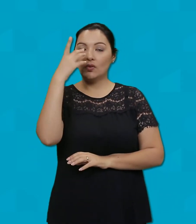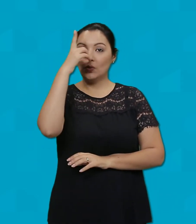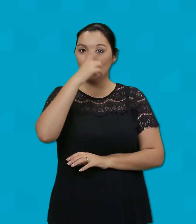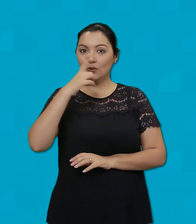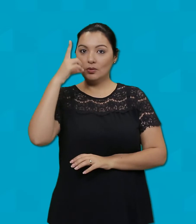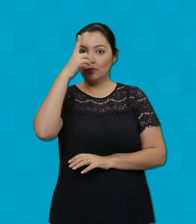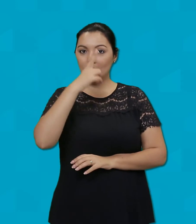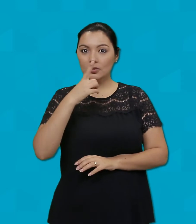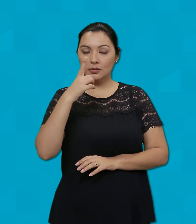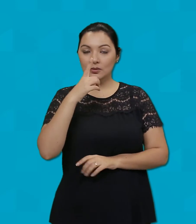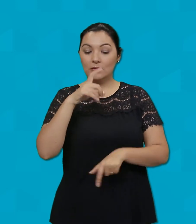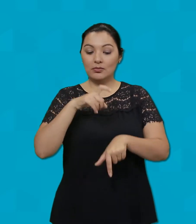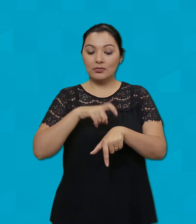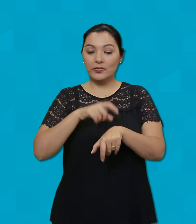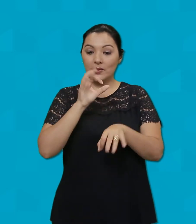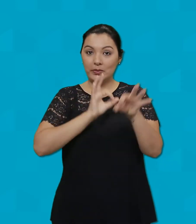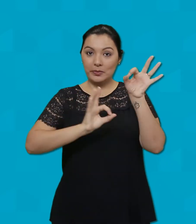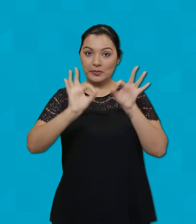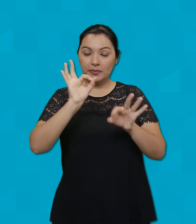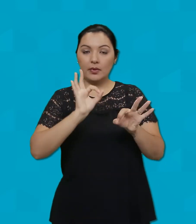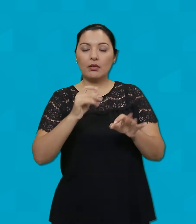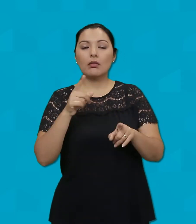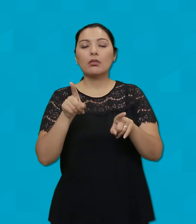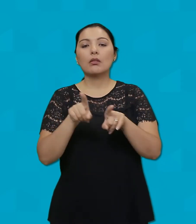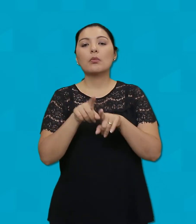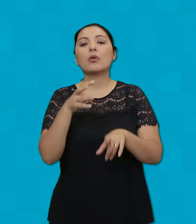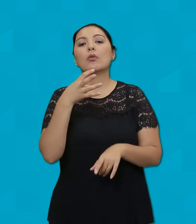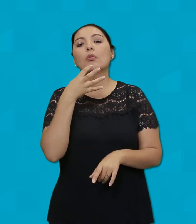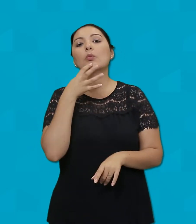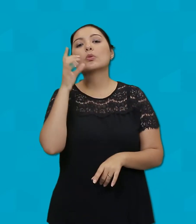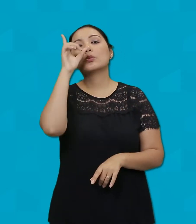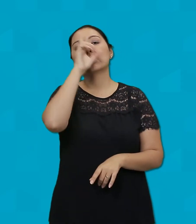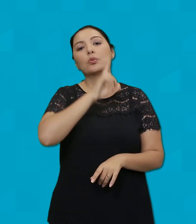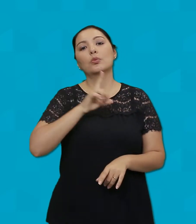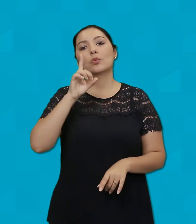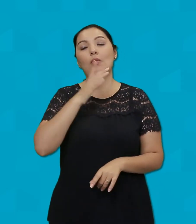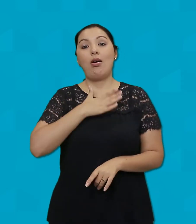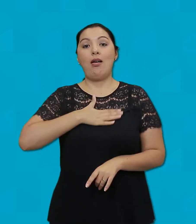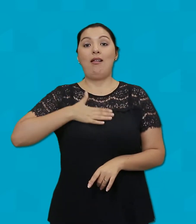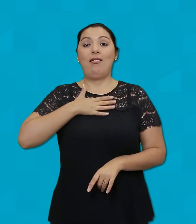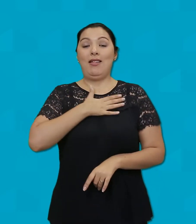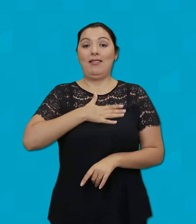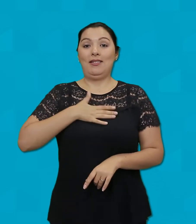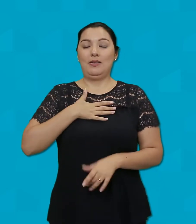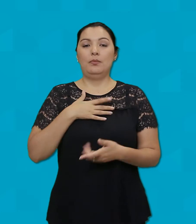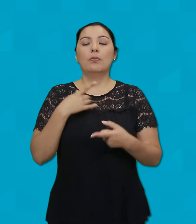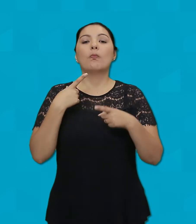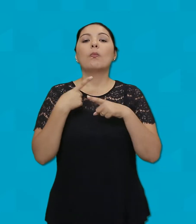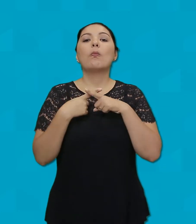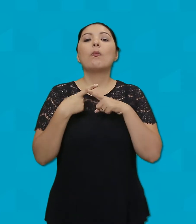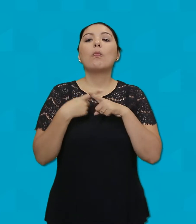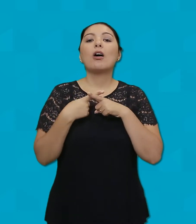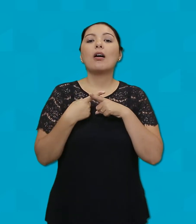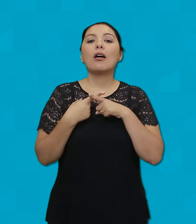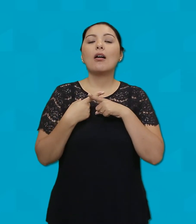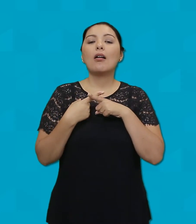Advento É também conhecido como Domingo da Alegria Pois traz este apelo